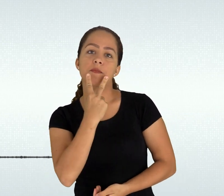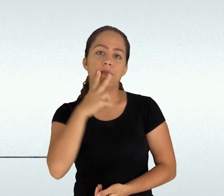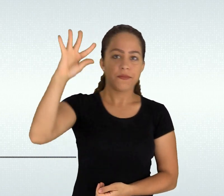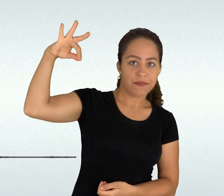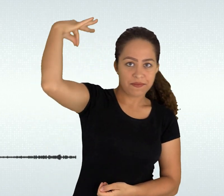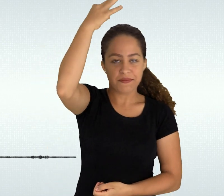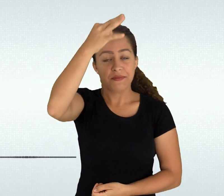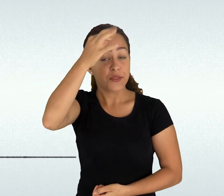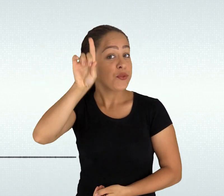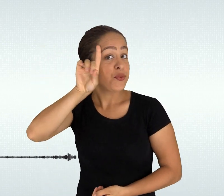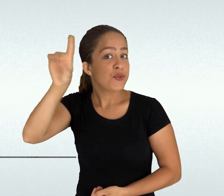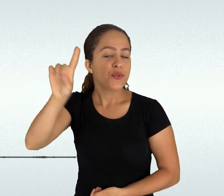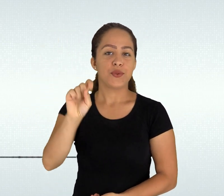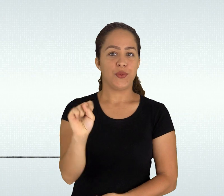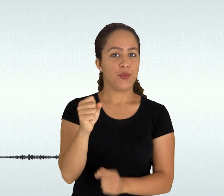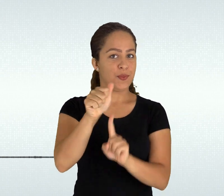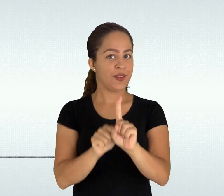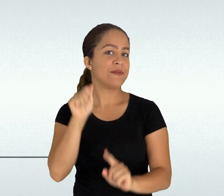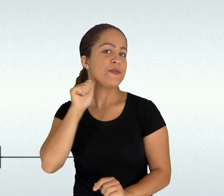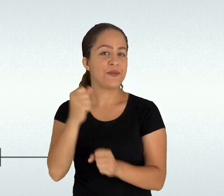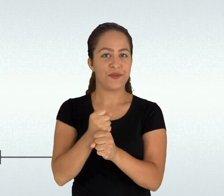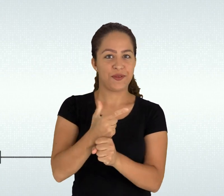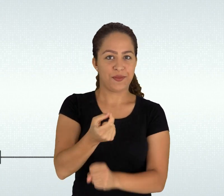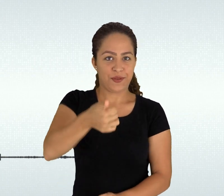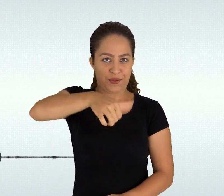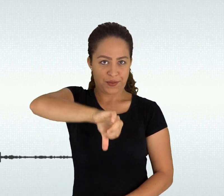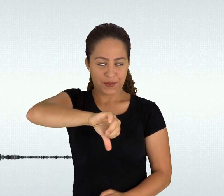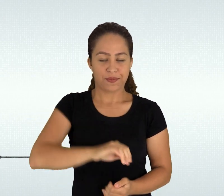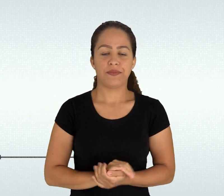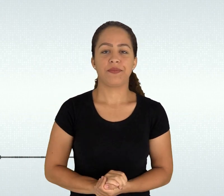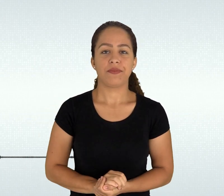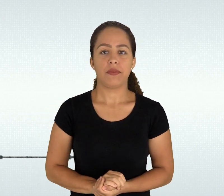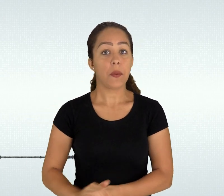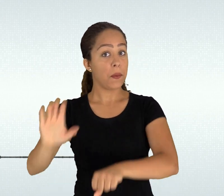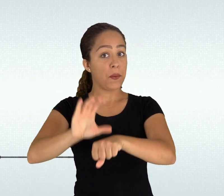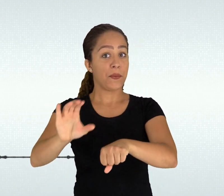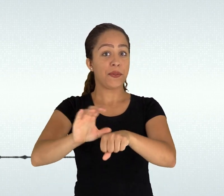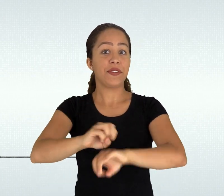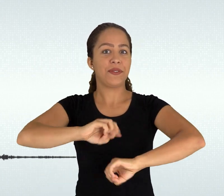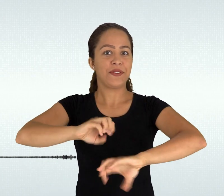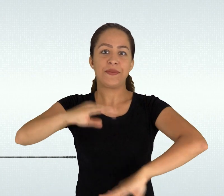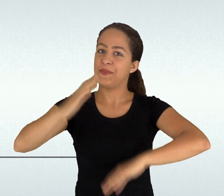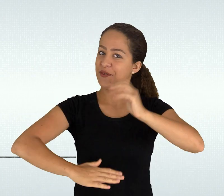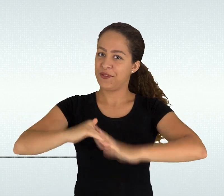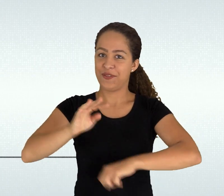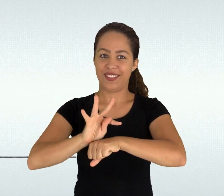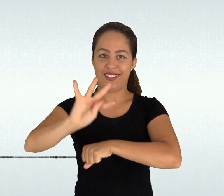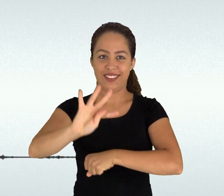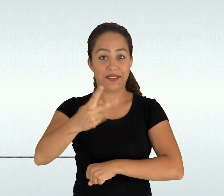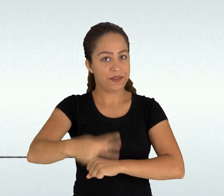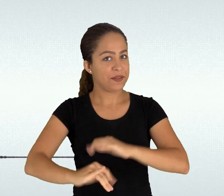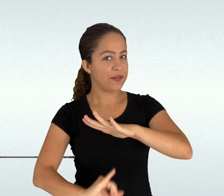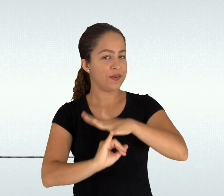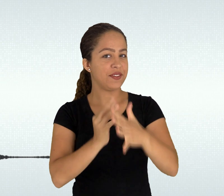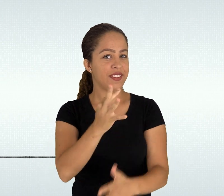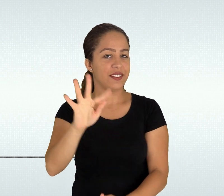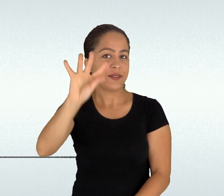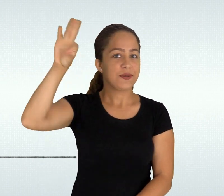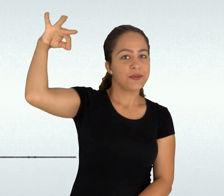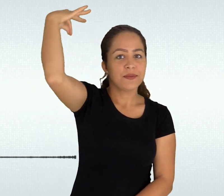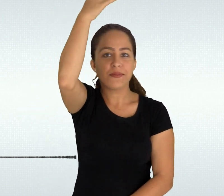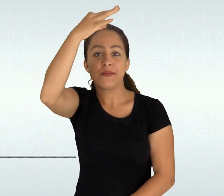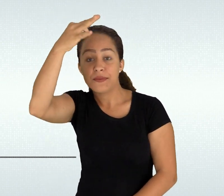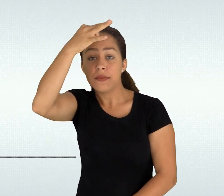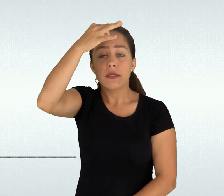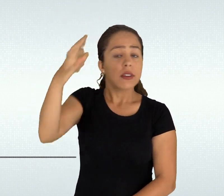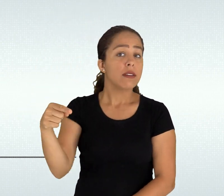Ao longo deste áudio, você ouvirá um som que identifica notas adicionais ao texto que podem ser ouvidas ao final